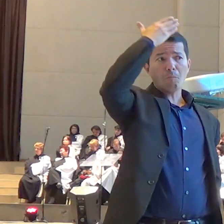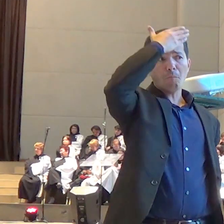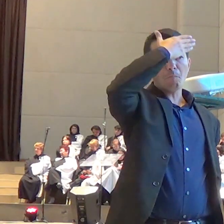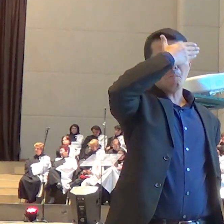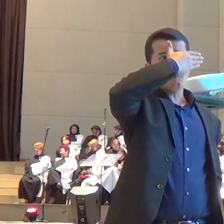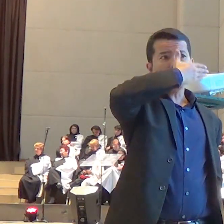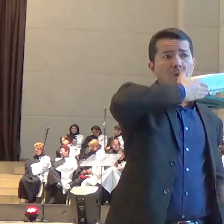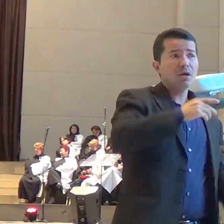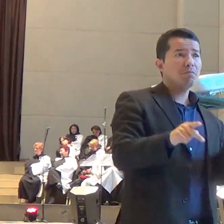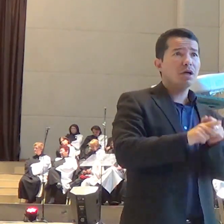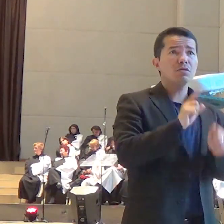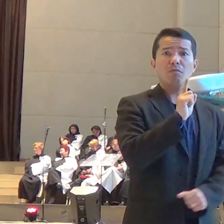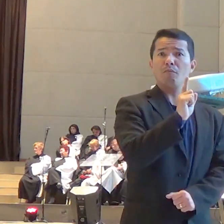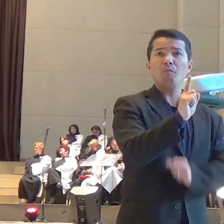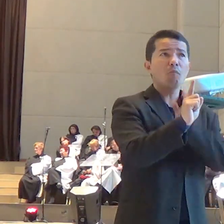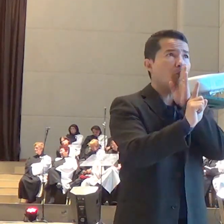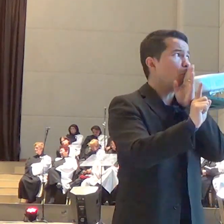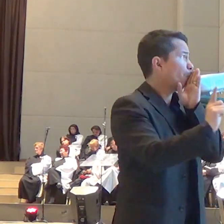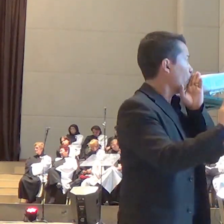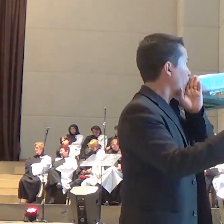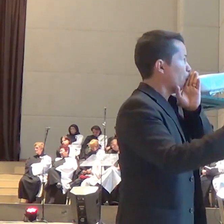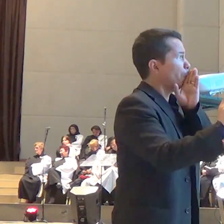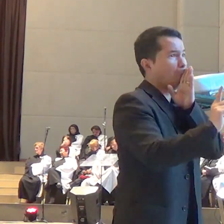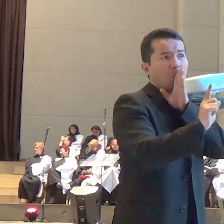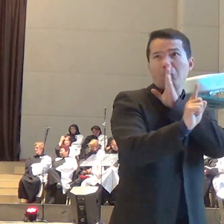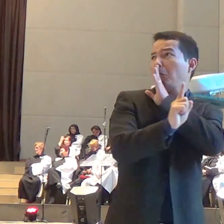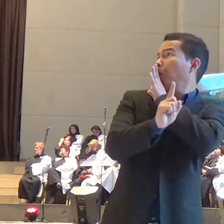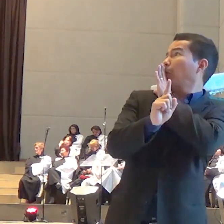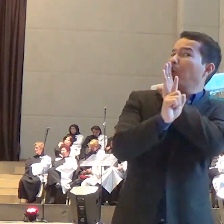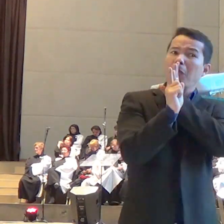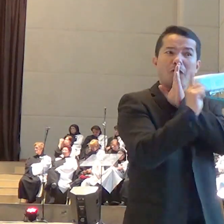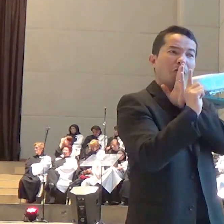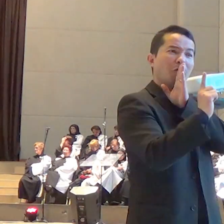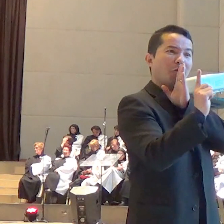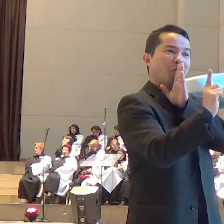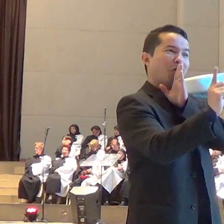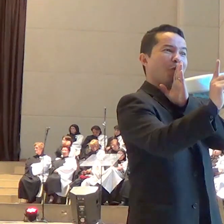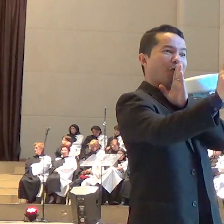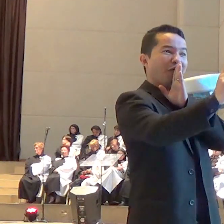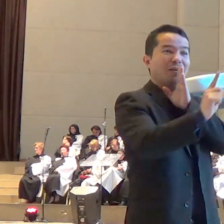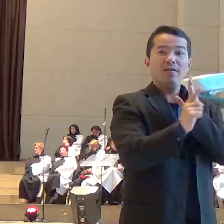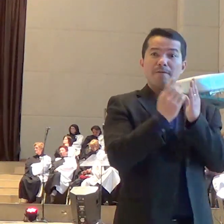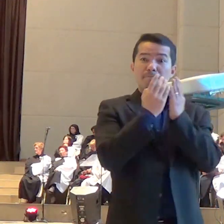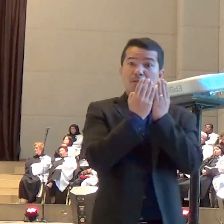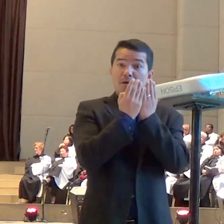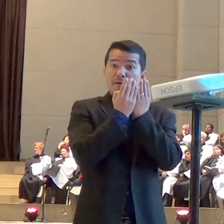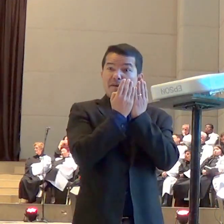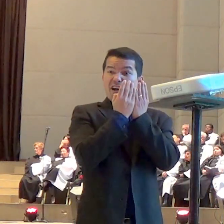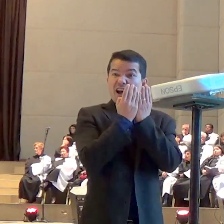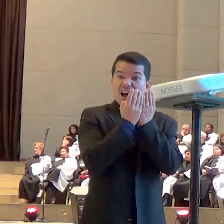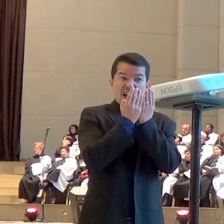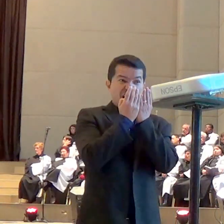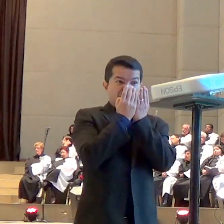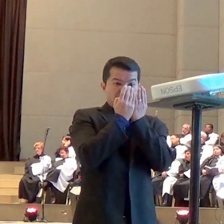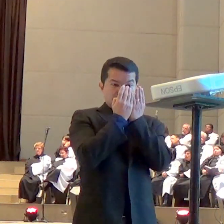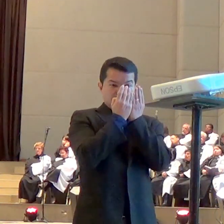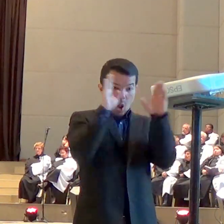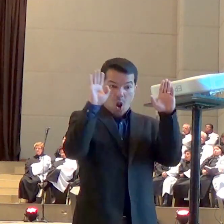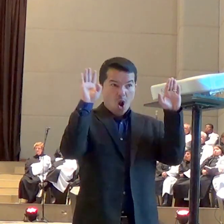passa pelos guardas e Pedro junto a porta se abre automaticamente e eles passam por